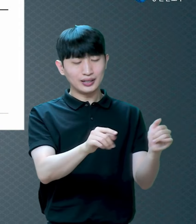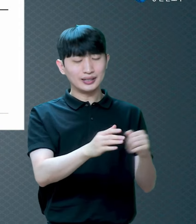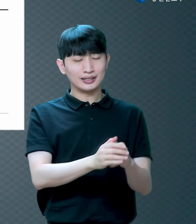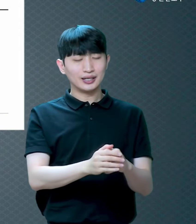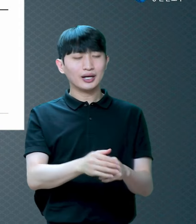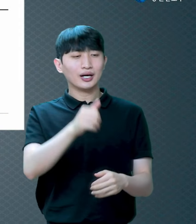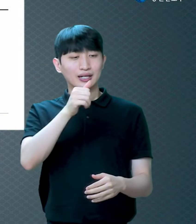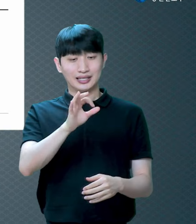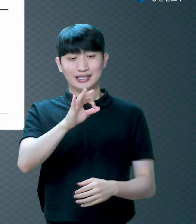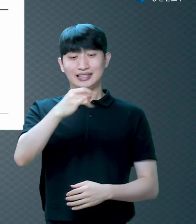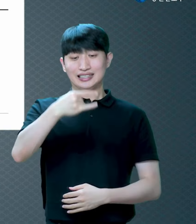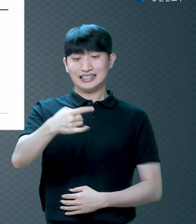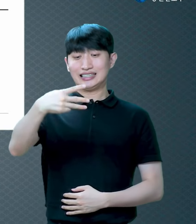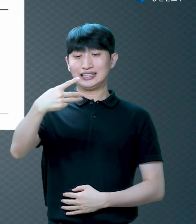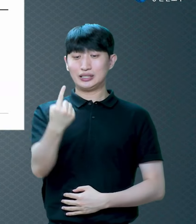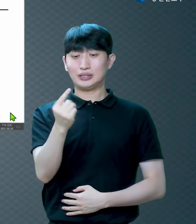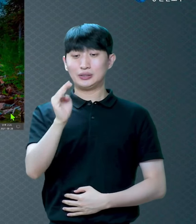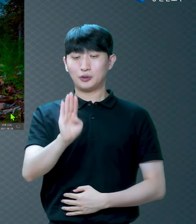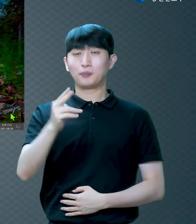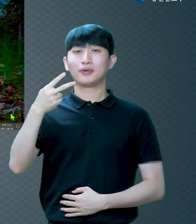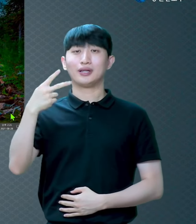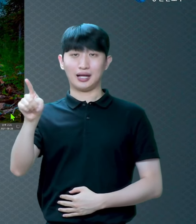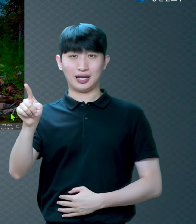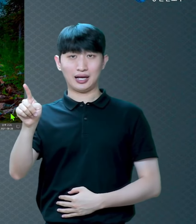의롭다라고 하는 것이